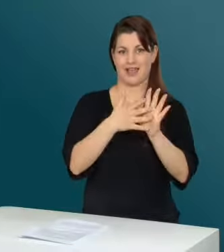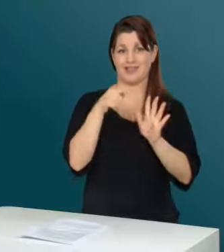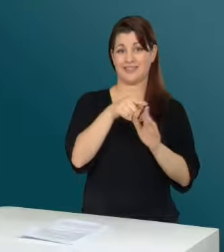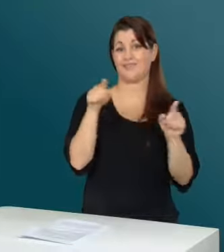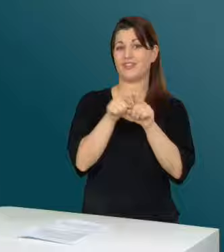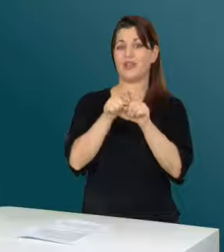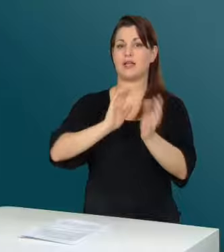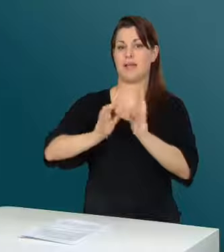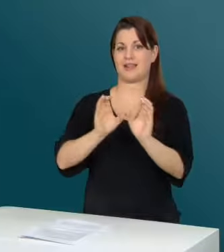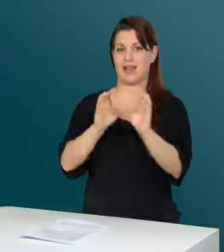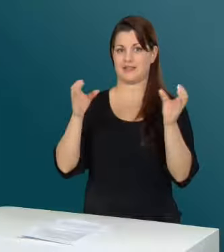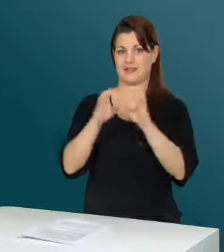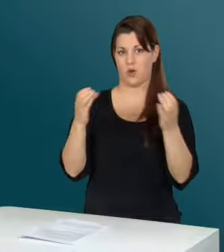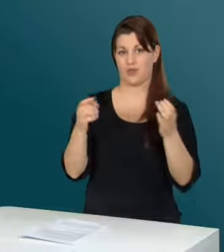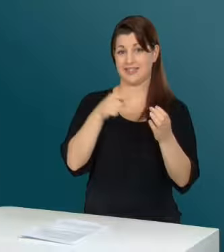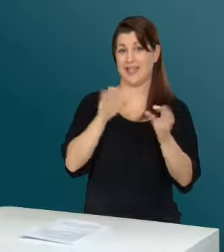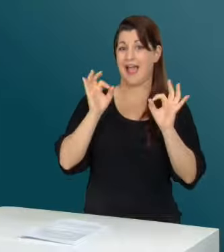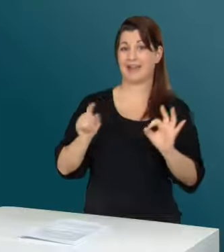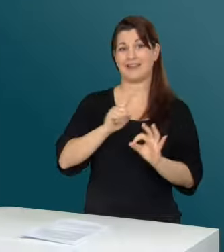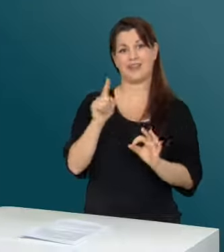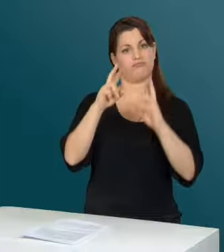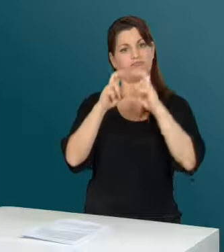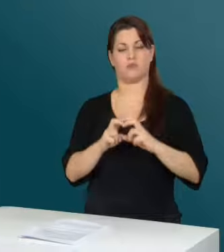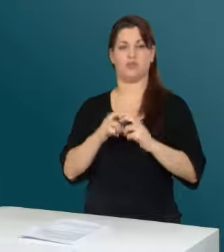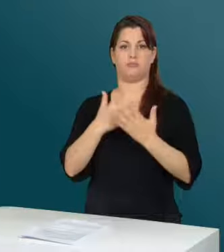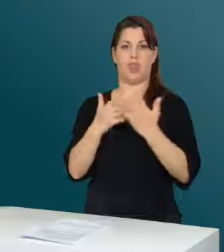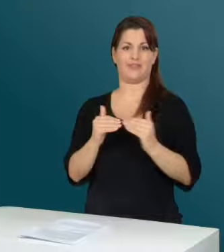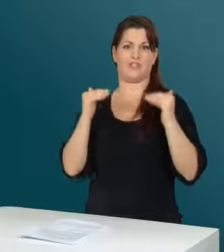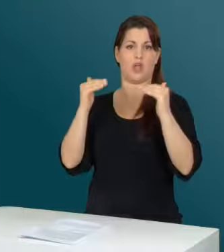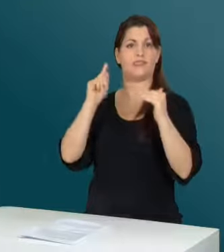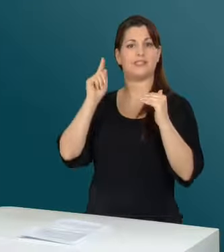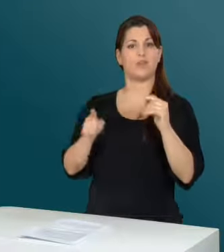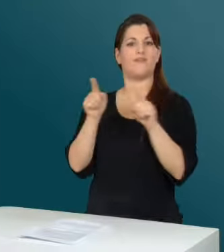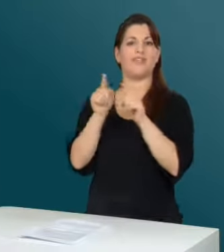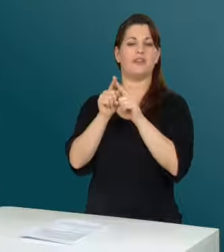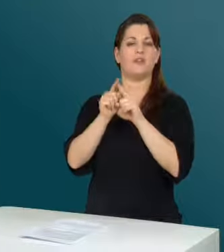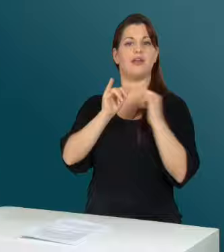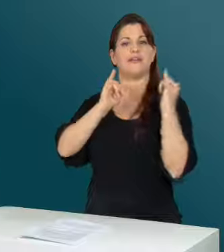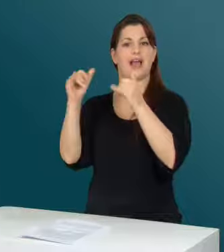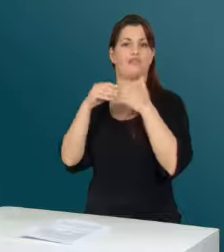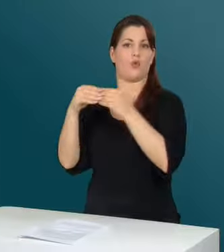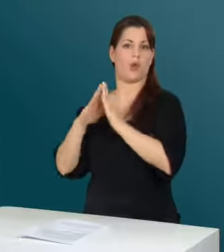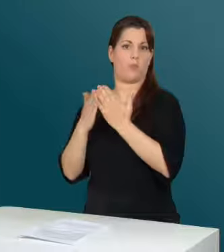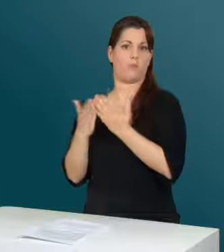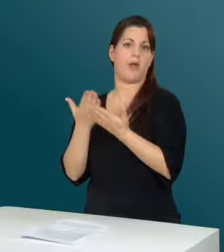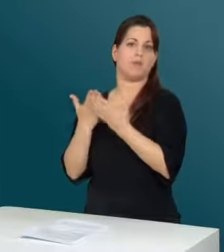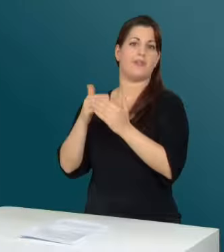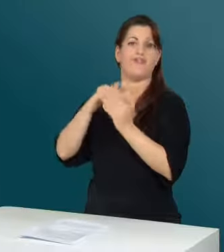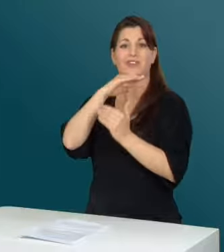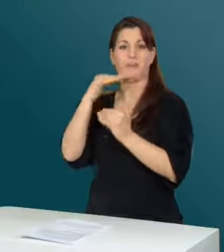Es handelt sich dabei um ein Gebärdenlexikon, nicht im sprachwissenschaftlichen Sinne, sondern als Reiseführer. Für eine Reise